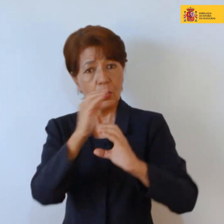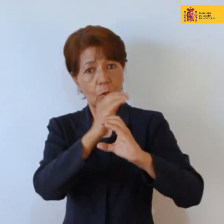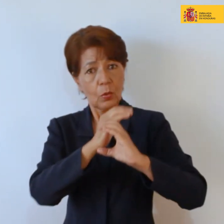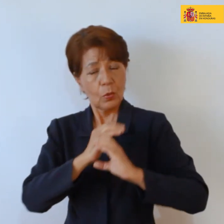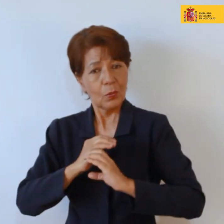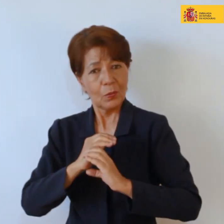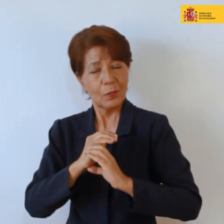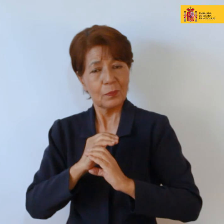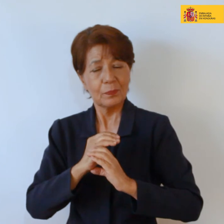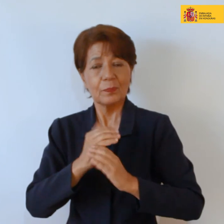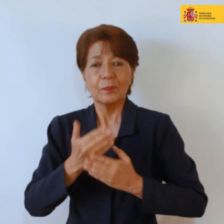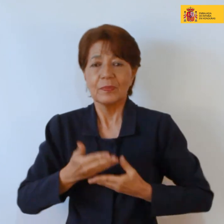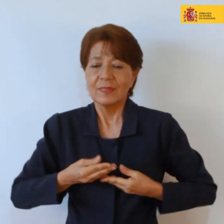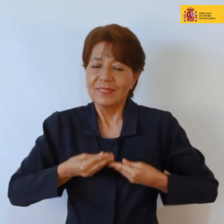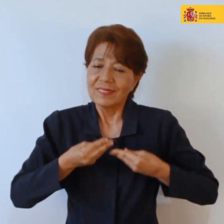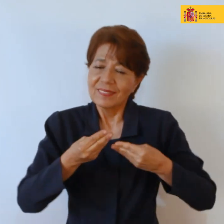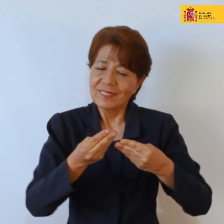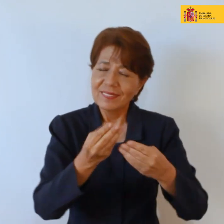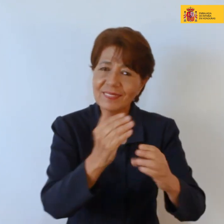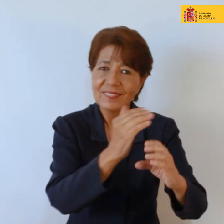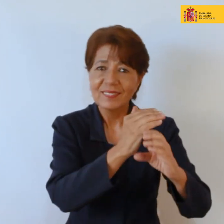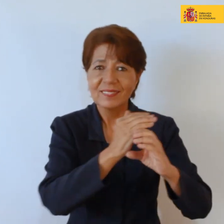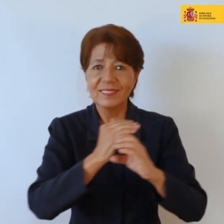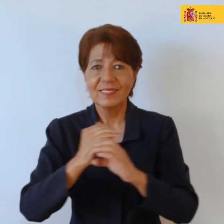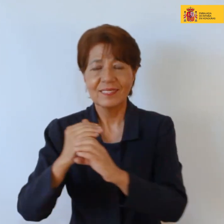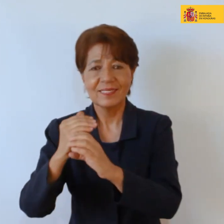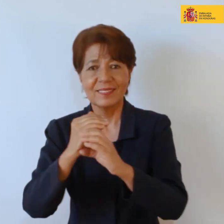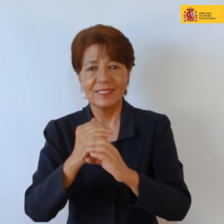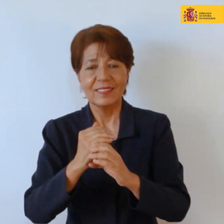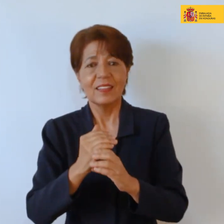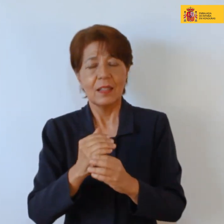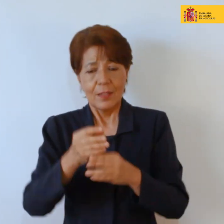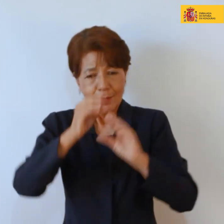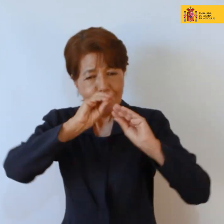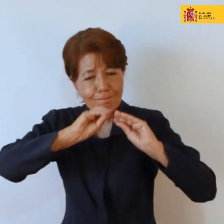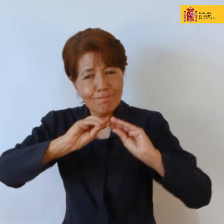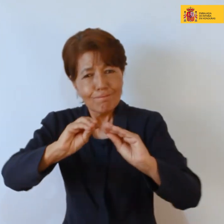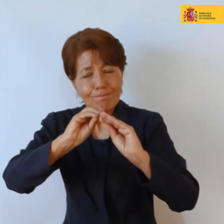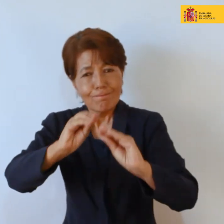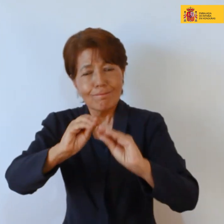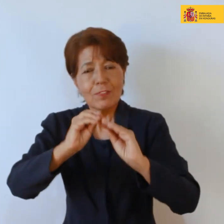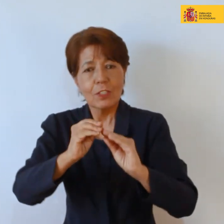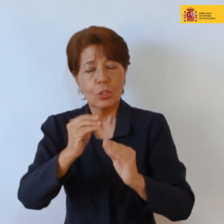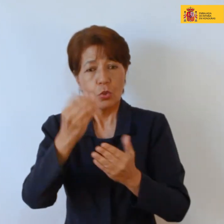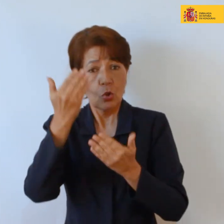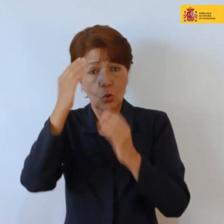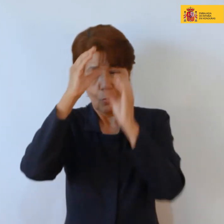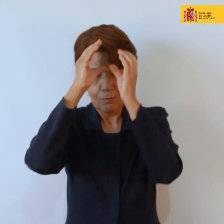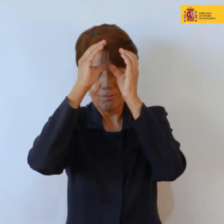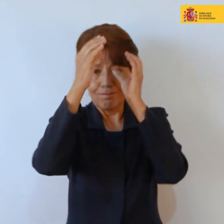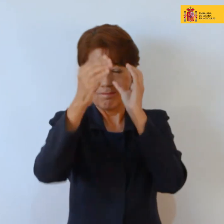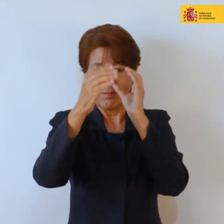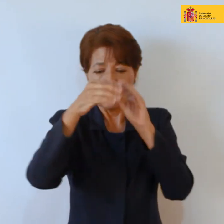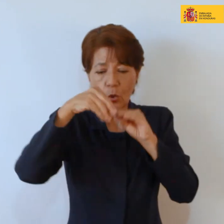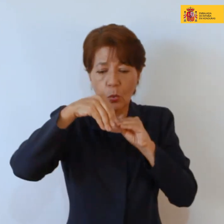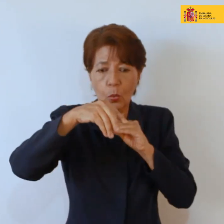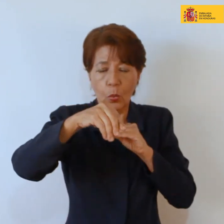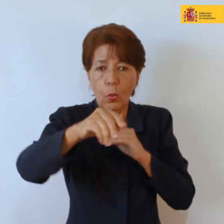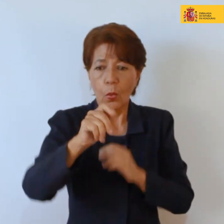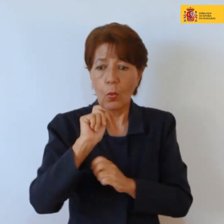cuidados y conocimientos de agricultura, de pesca en fin está descrita como una